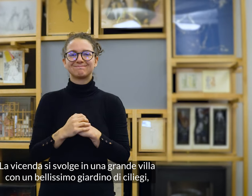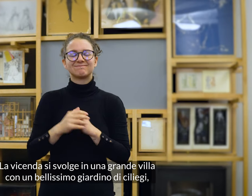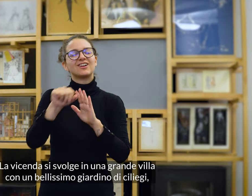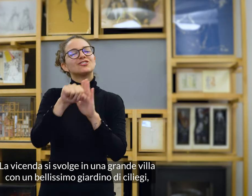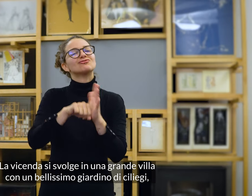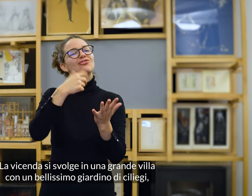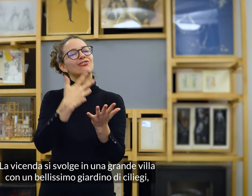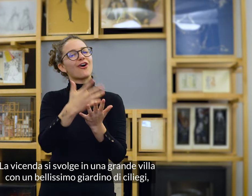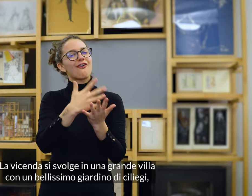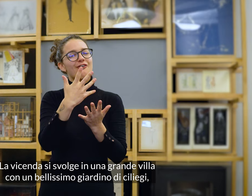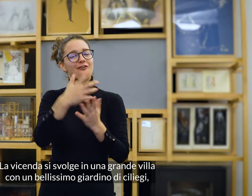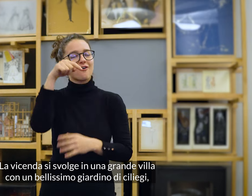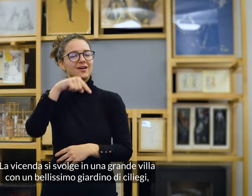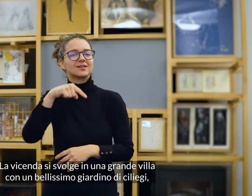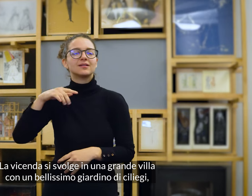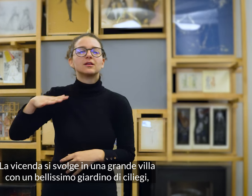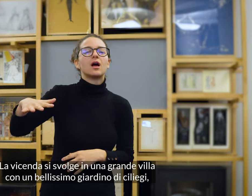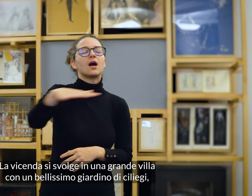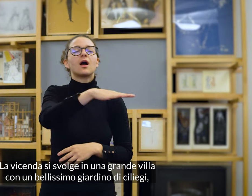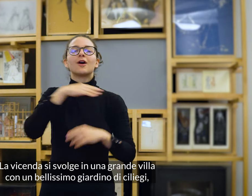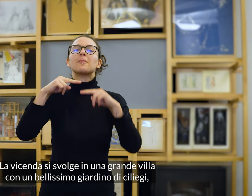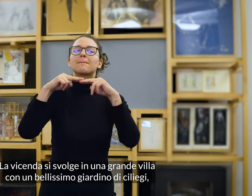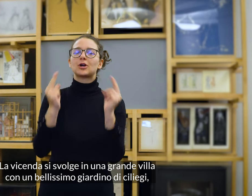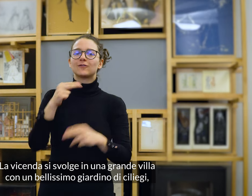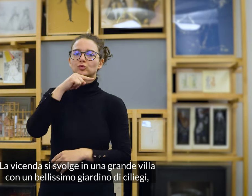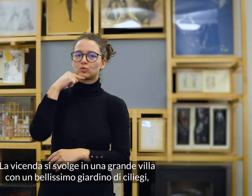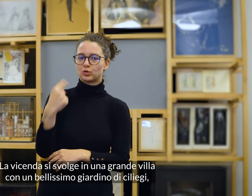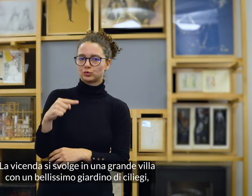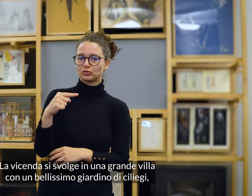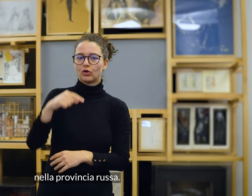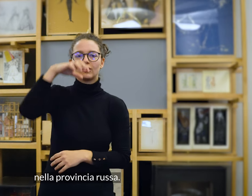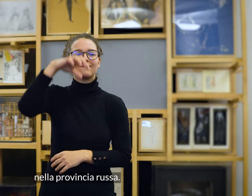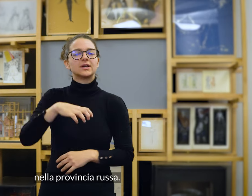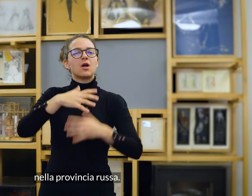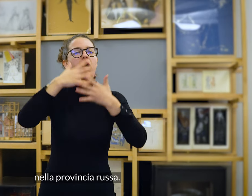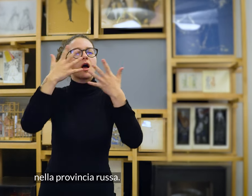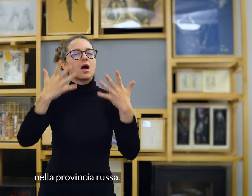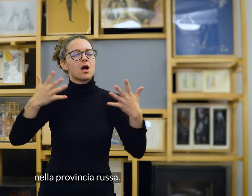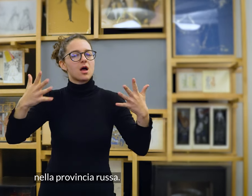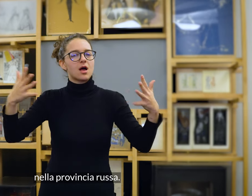una grande villa con un bellissimo giardino di ciliegi, nella provincia russa.